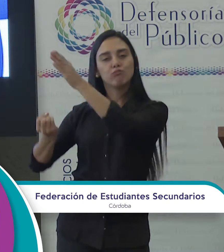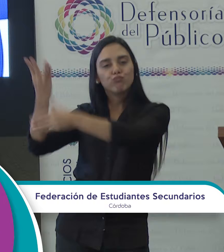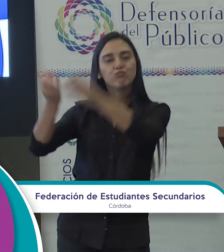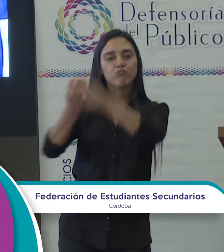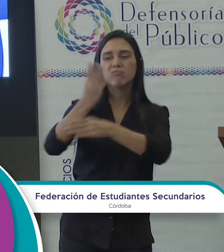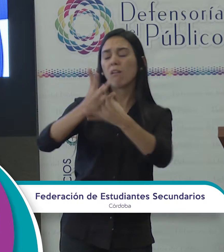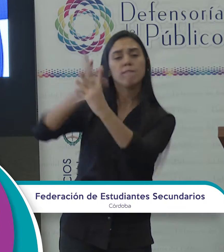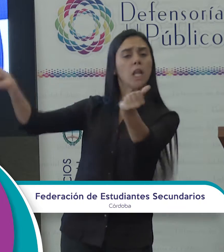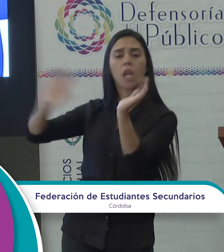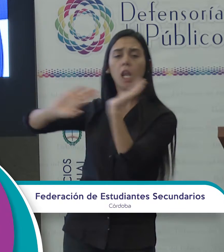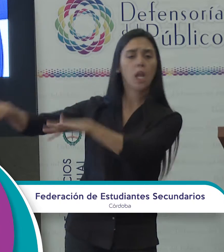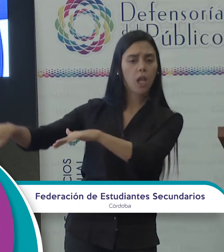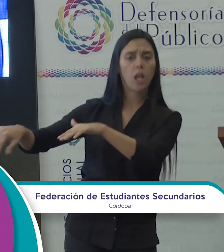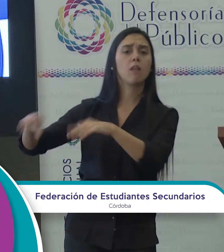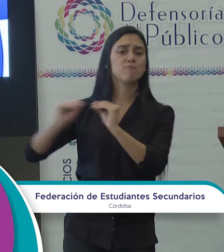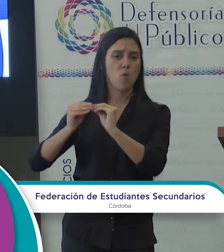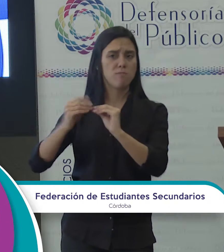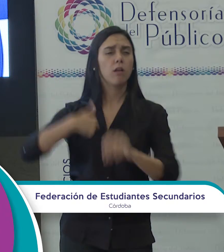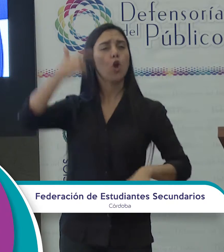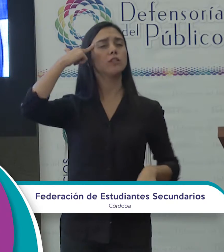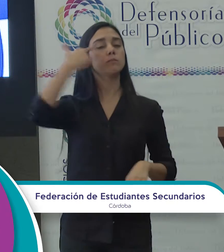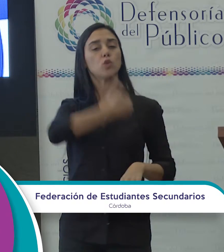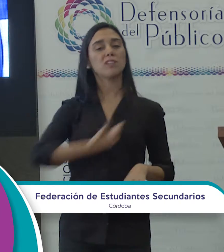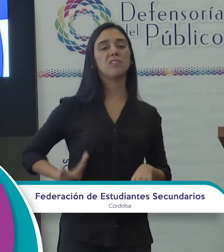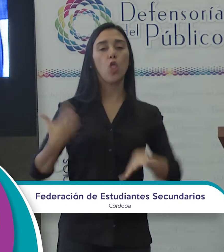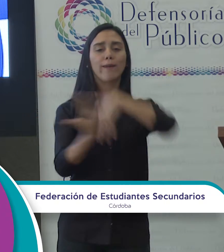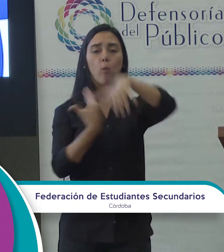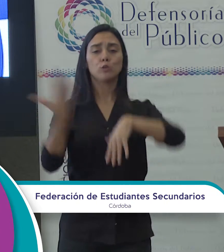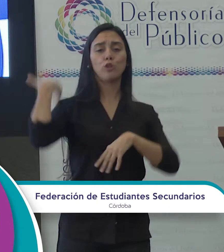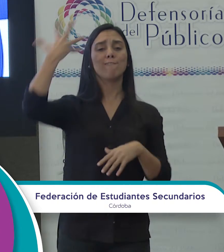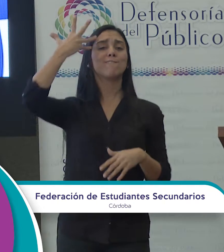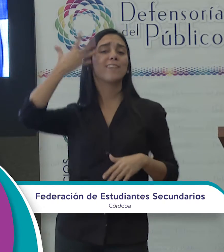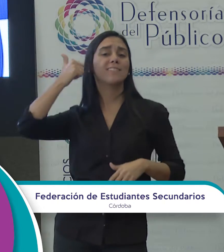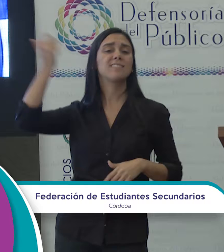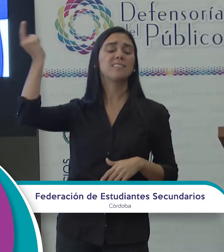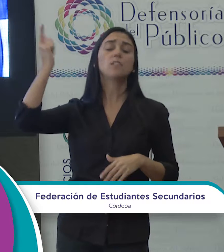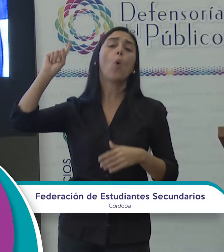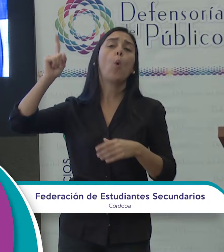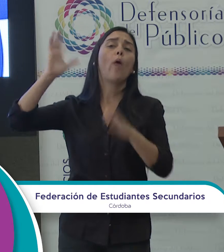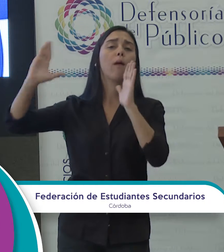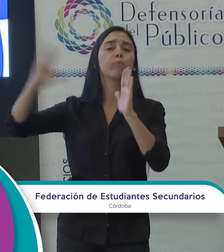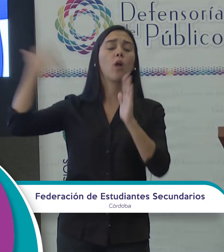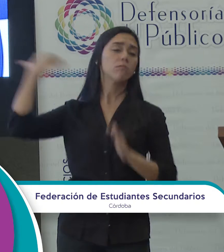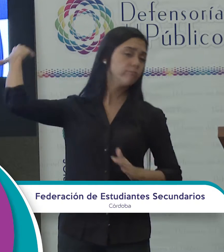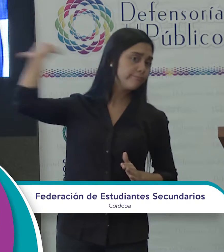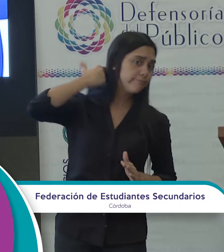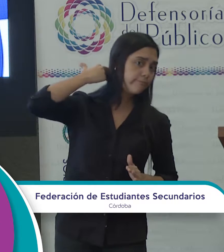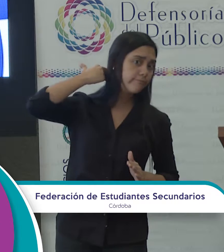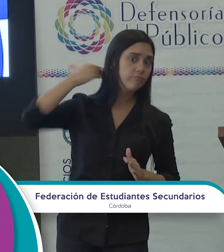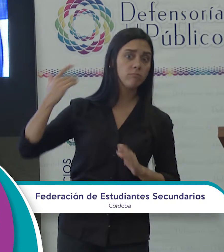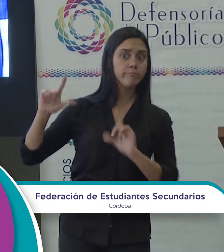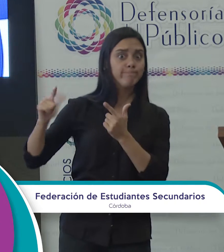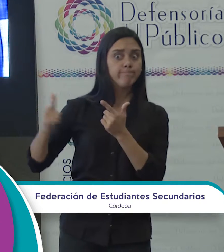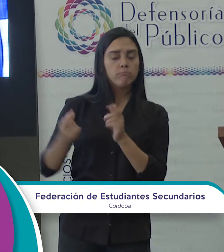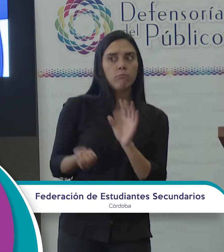fin al problema. Estamos con una concepción del Estado, de la revolución francesa, de la época de la guillotina, donde este problemático no ocurría. Es como